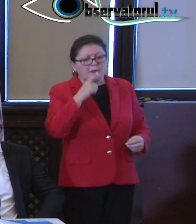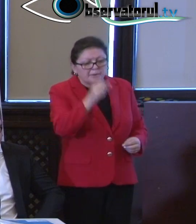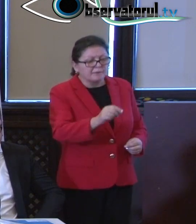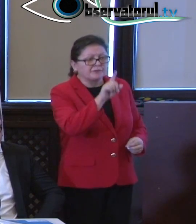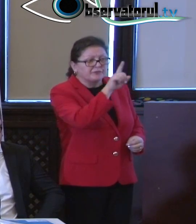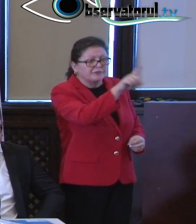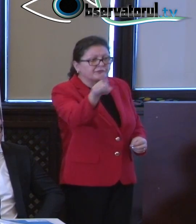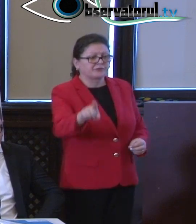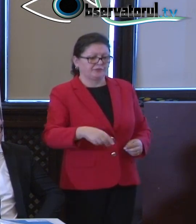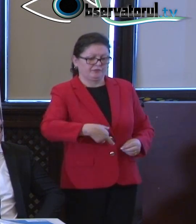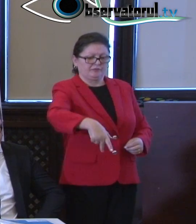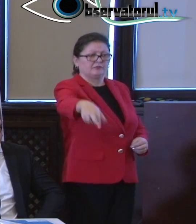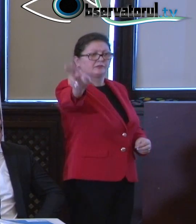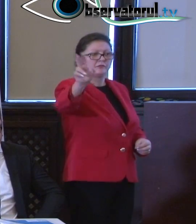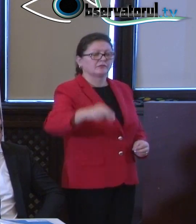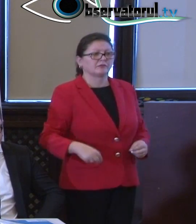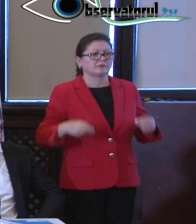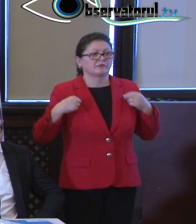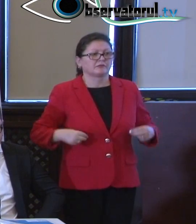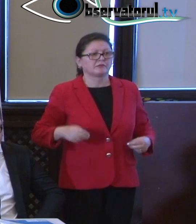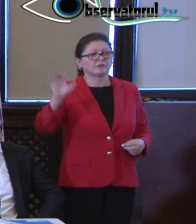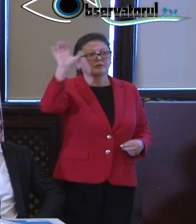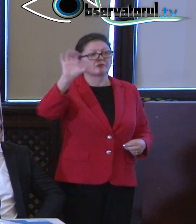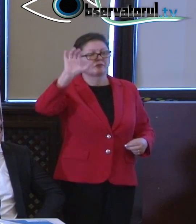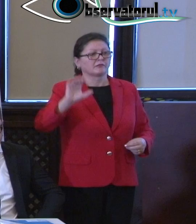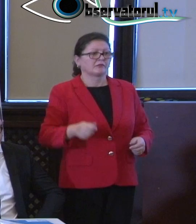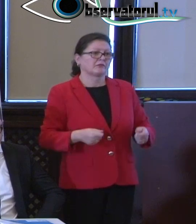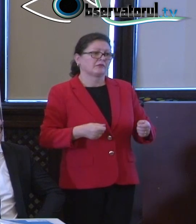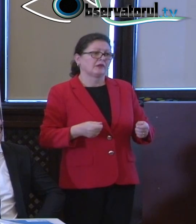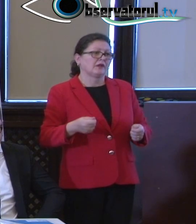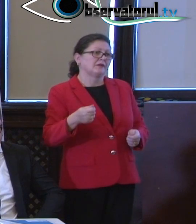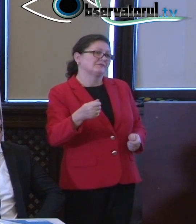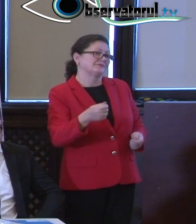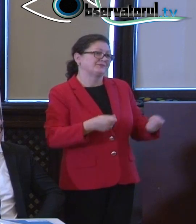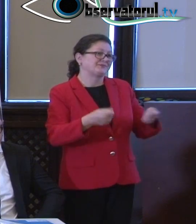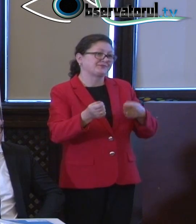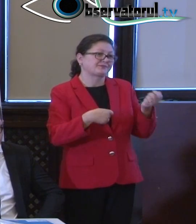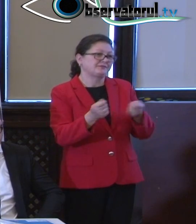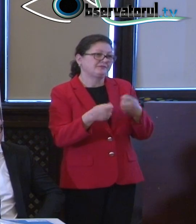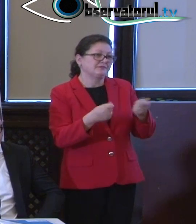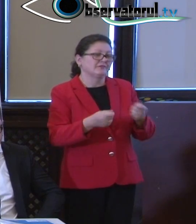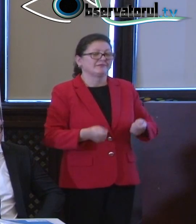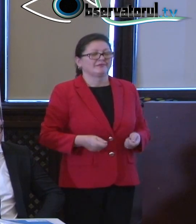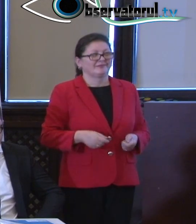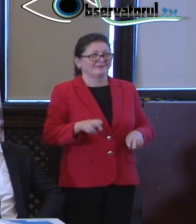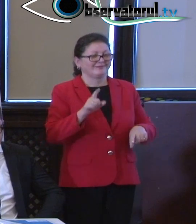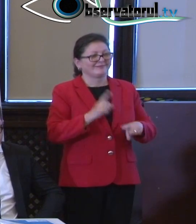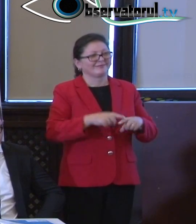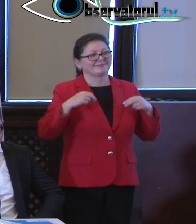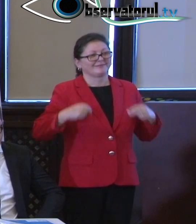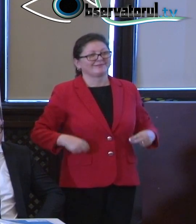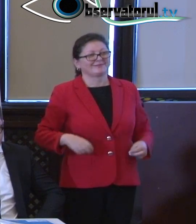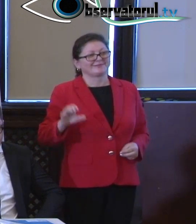europeni. Pe procedura europeană, în ultima fază, există negocierea cu Parlamentul European, deci sunt cei care au, după noi,